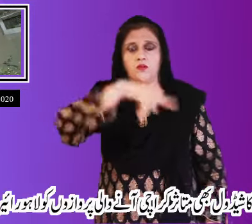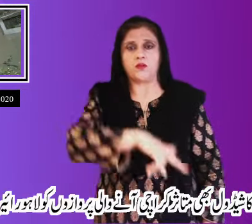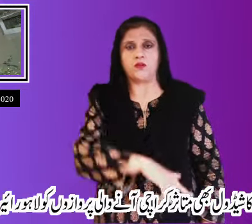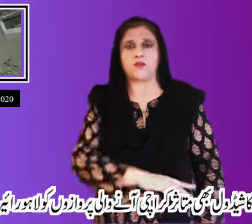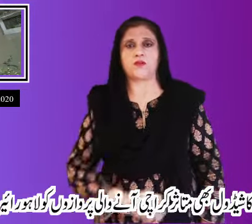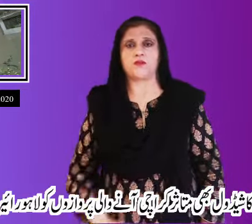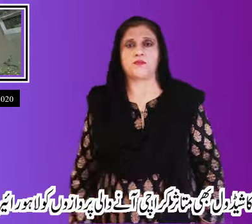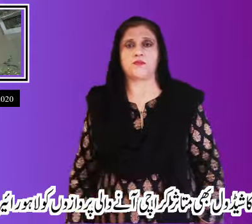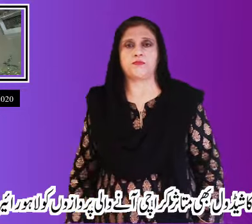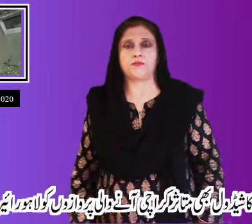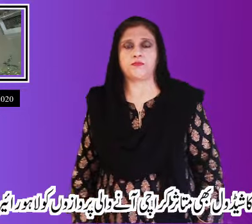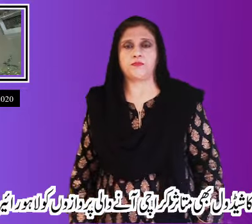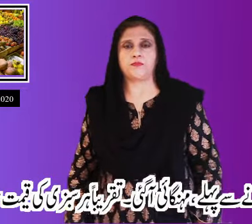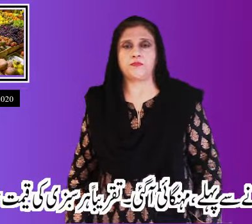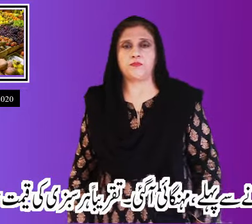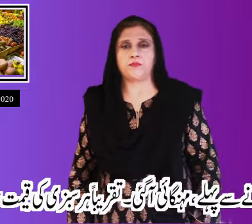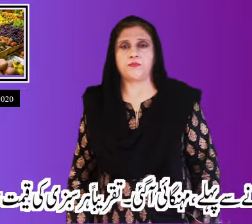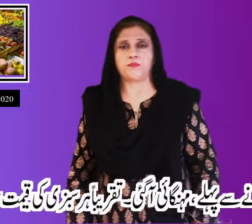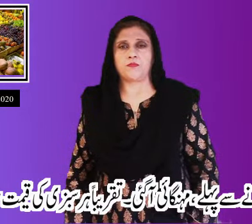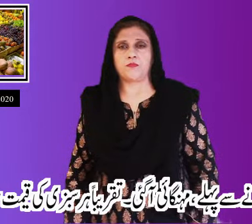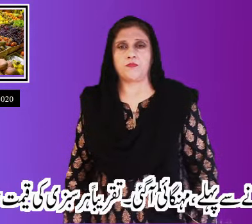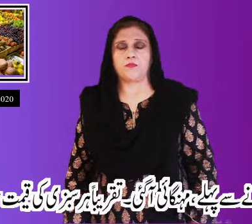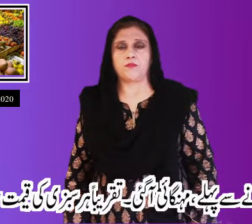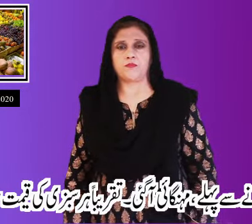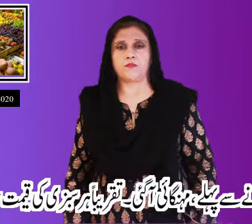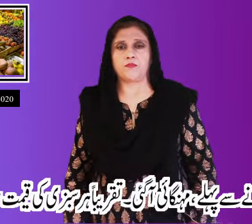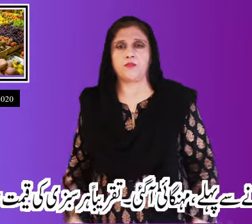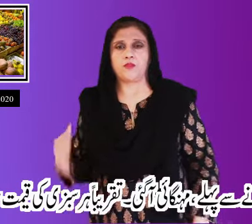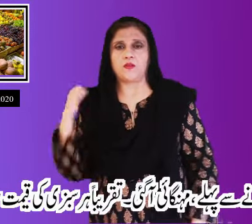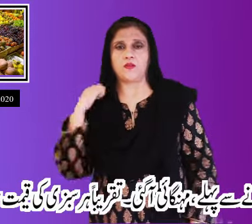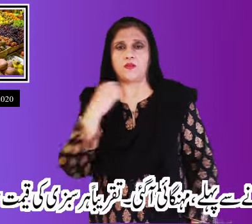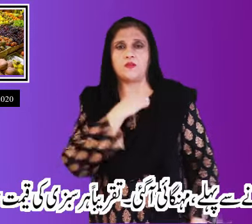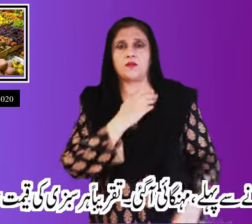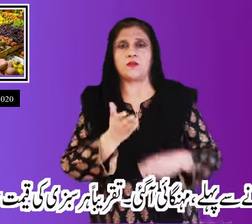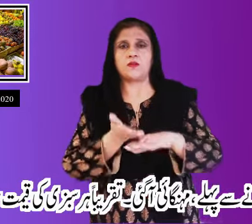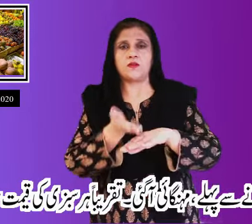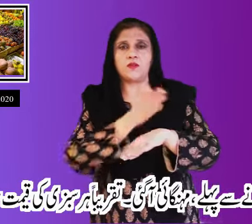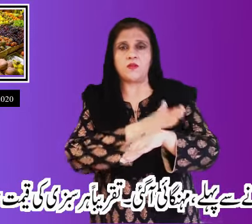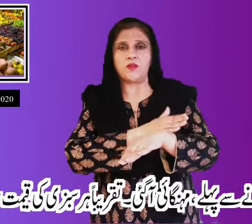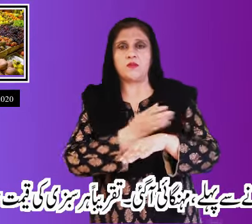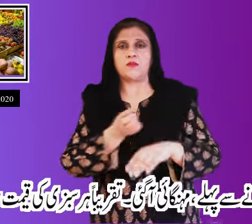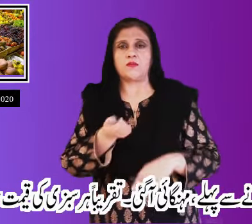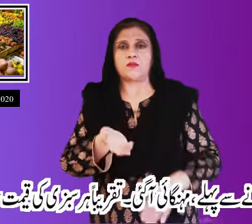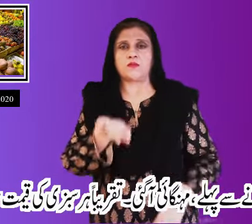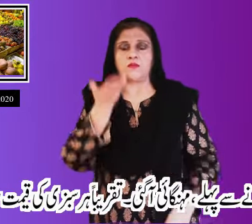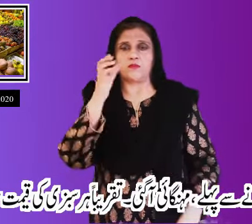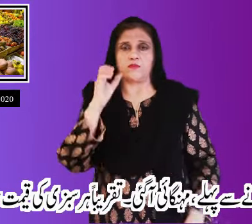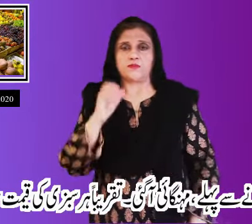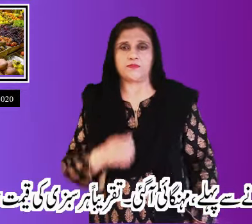اتار دیا گیا عید آنے سے پہلے مہنگائی آگئی